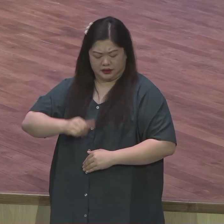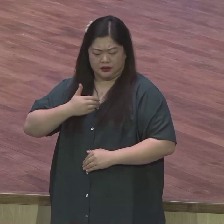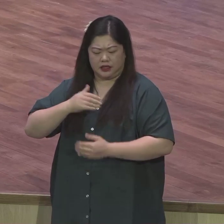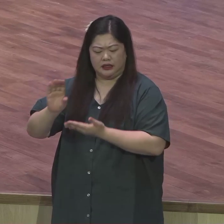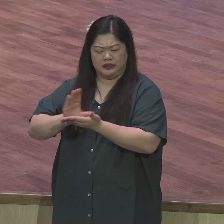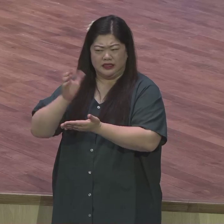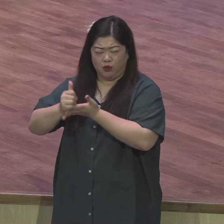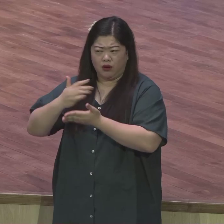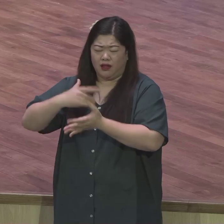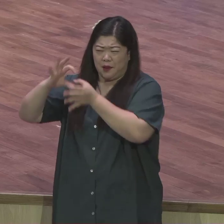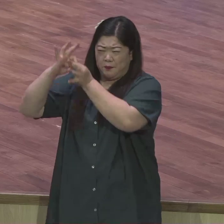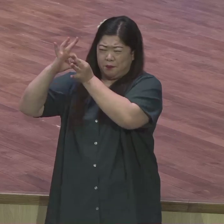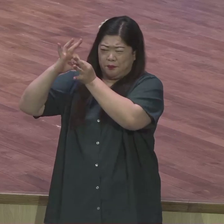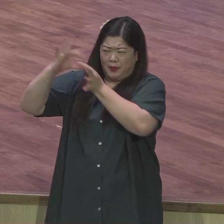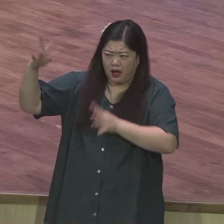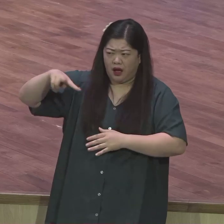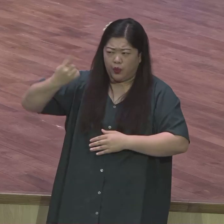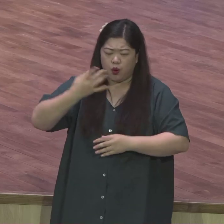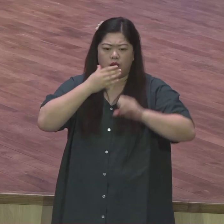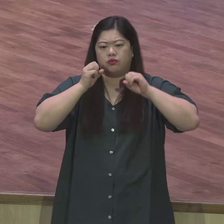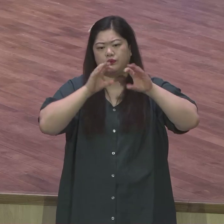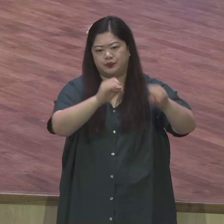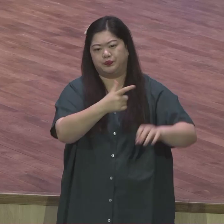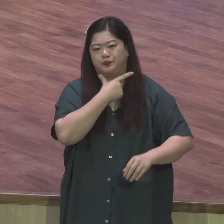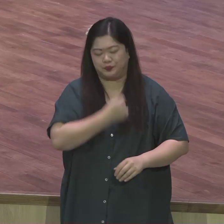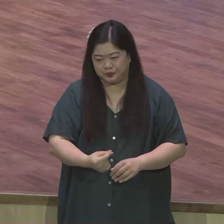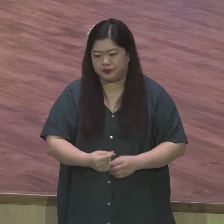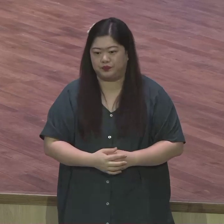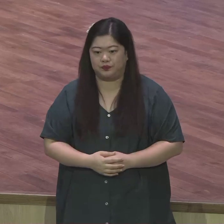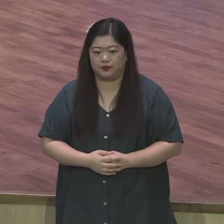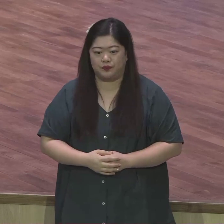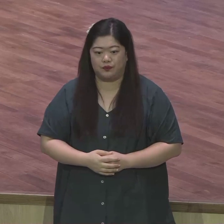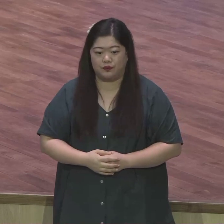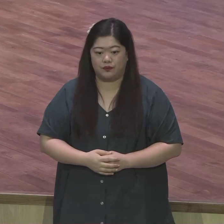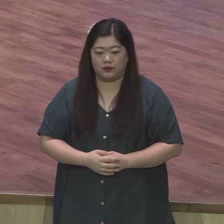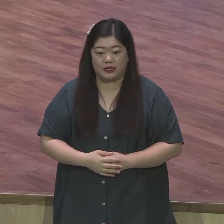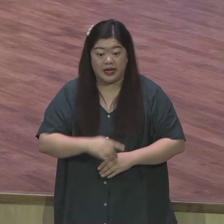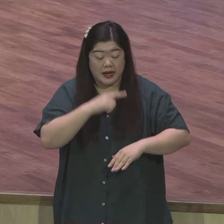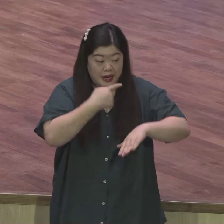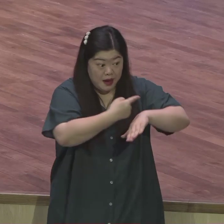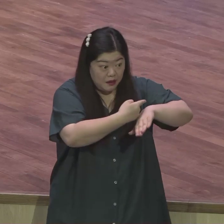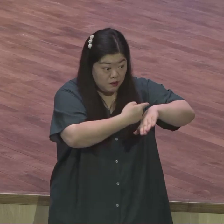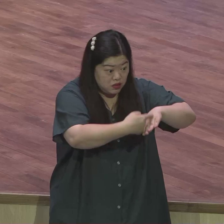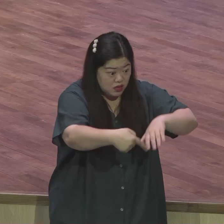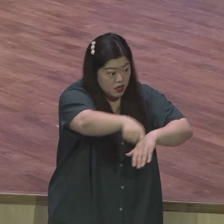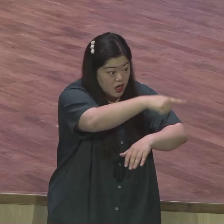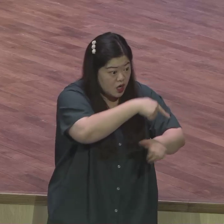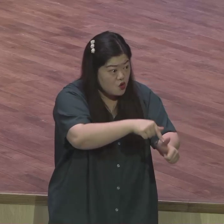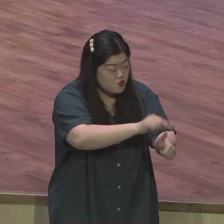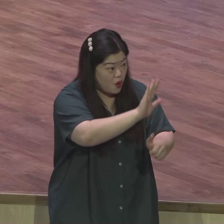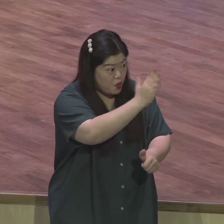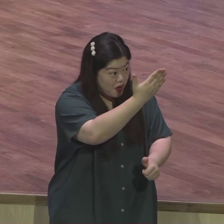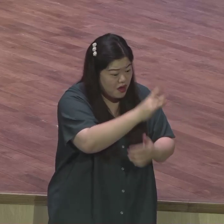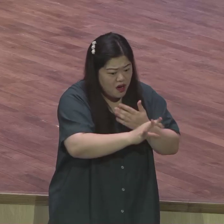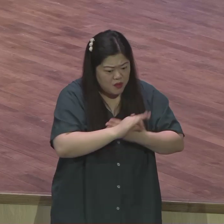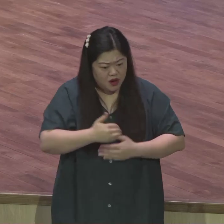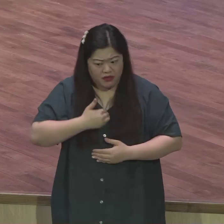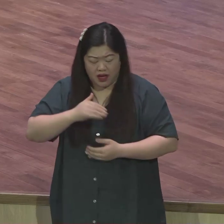끊어질지라도 원하는 바루라 자기 동족이 구원을 할 수만 있다 하면 자기 자신이 그리스도에게서